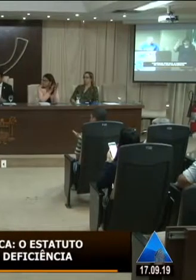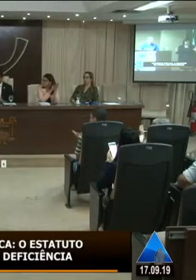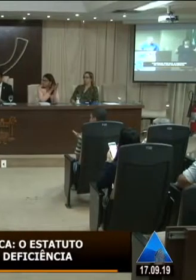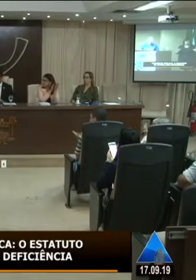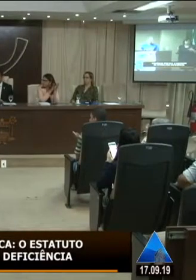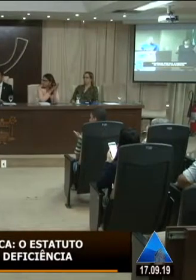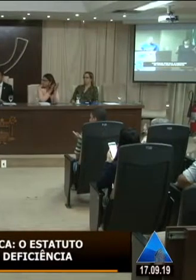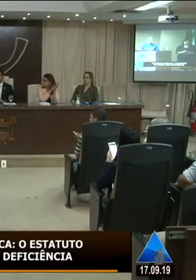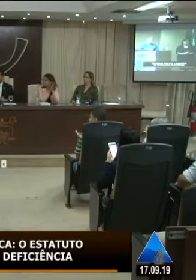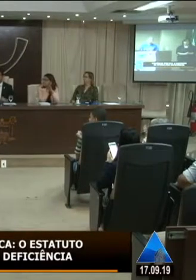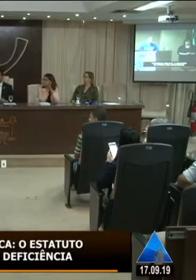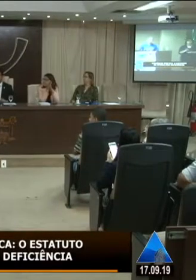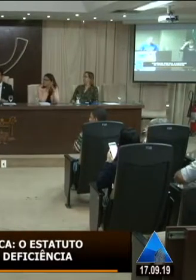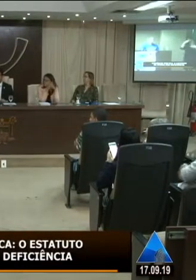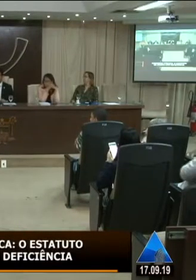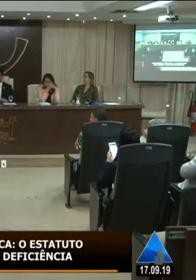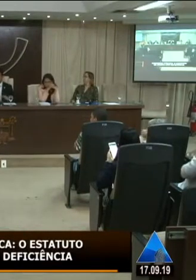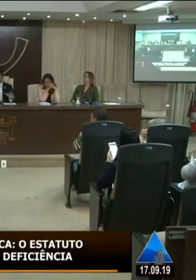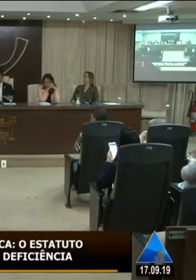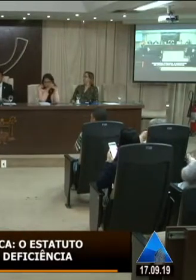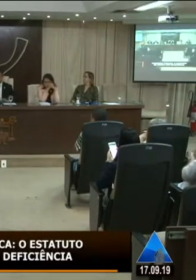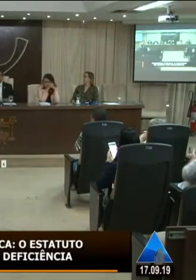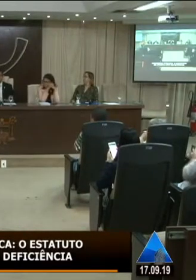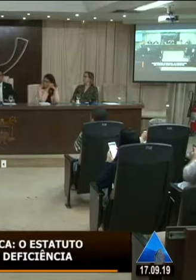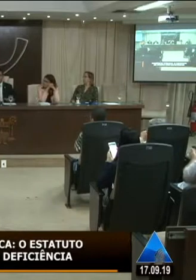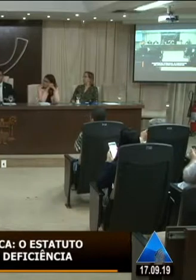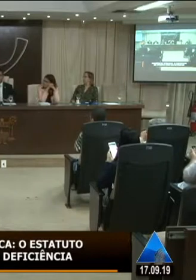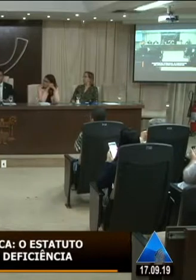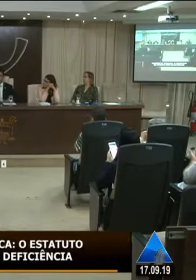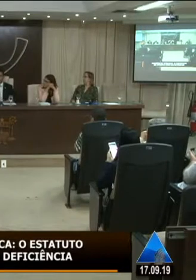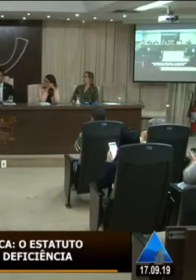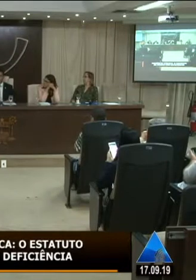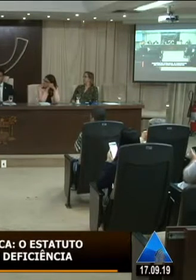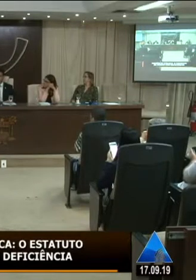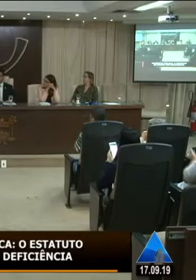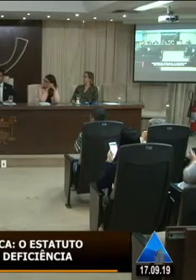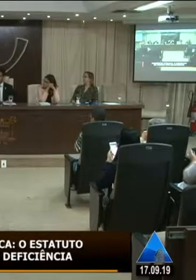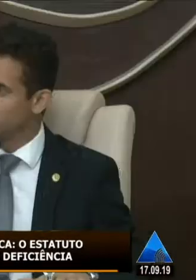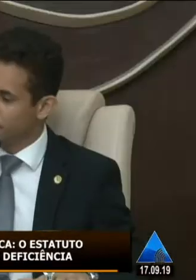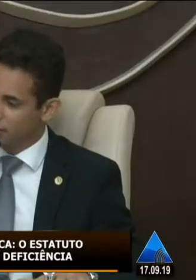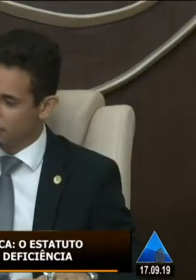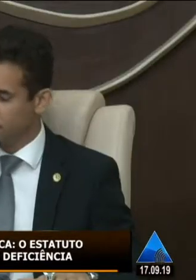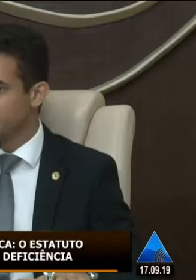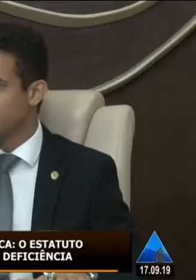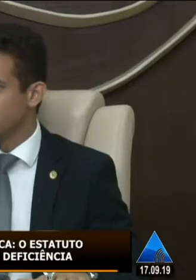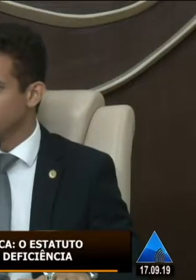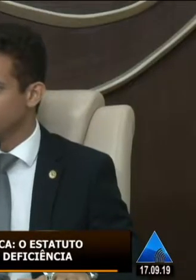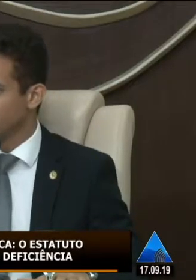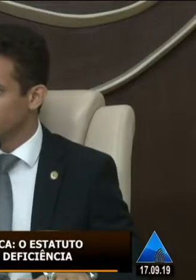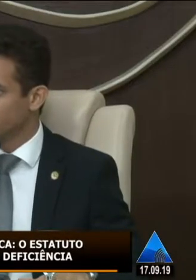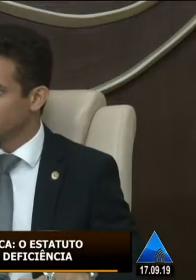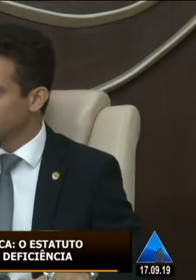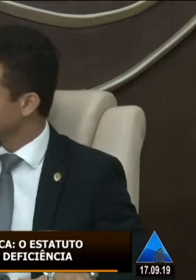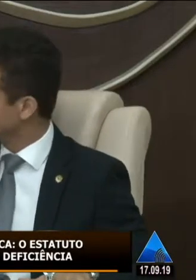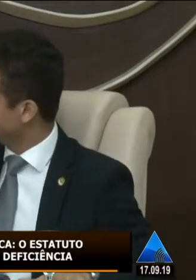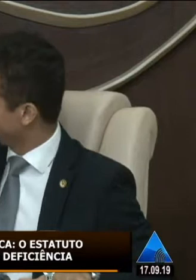agradeço Liliane e todas todas as participações aqui foram de mais importantes da mesa eu já